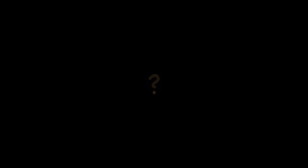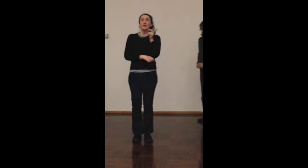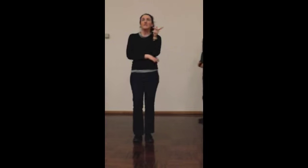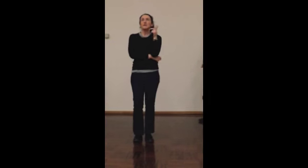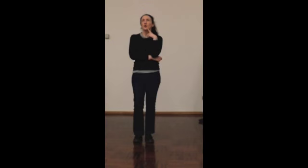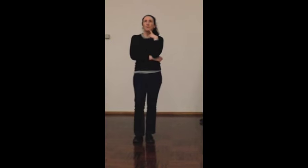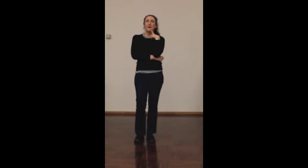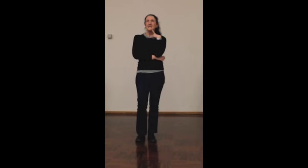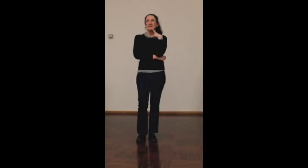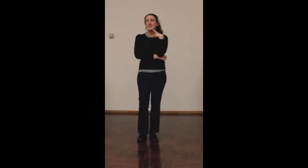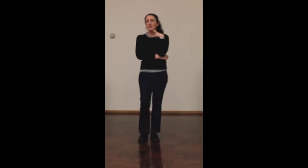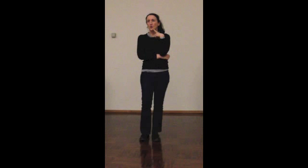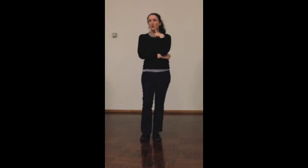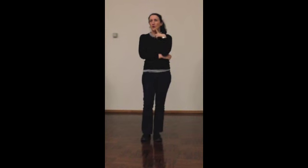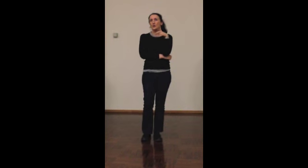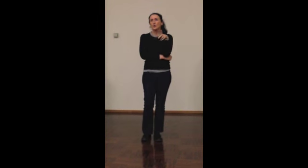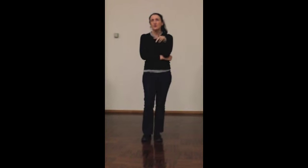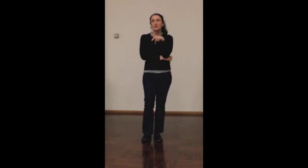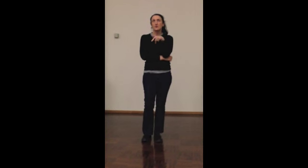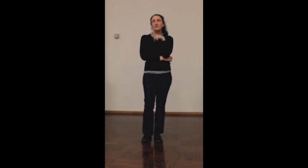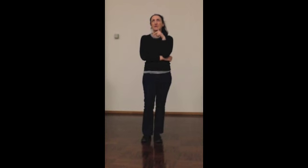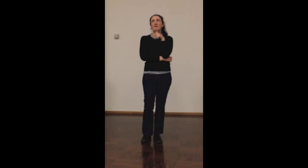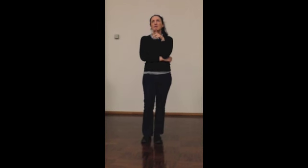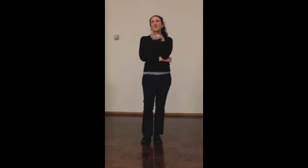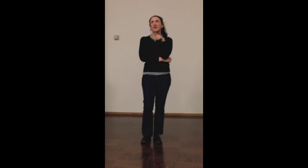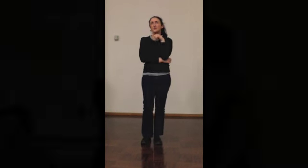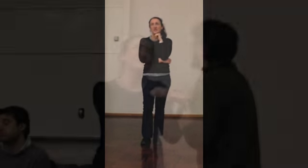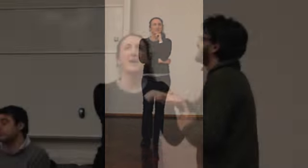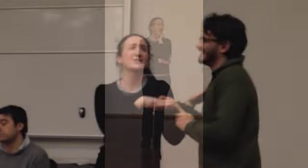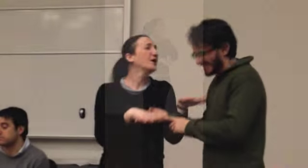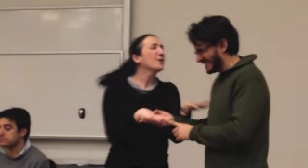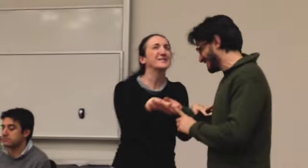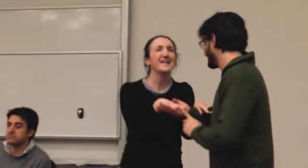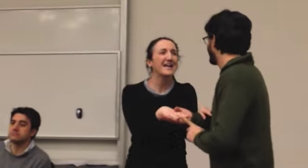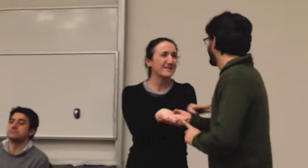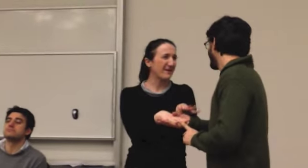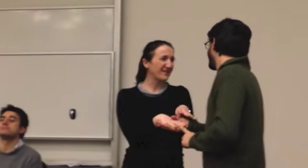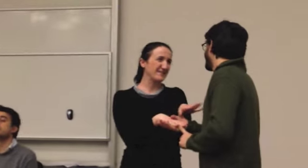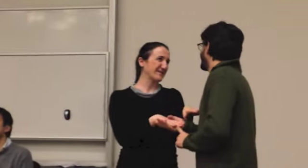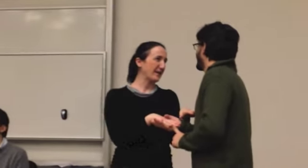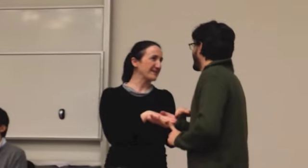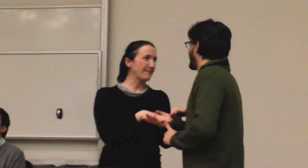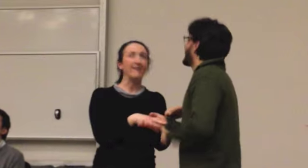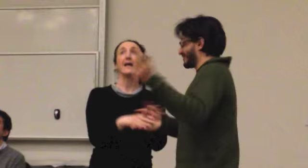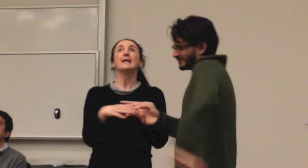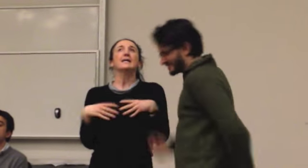In effetti non ho mai sentito di un annucleo simile che abbia mai fatto questa ragazza bravissima, si chiama Samanta. conosco.